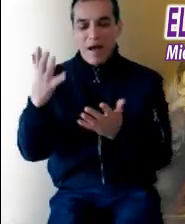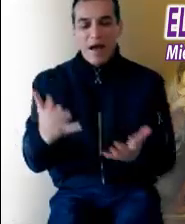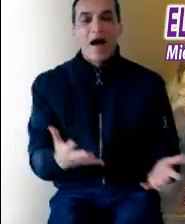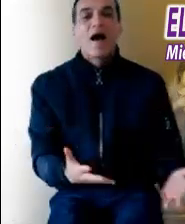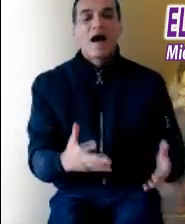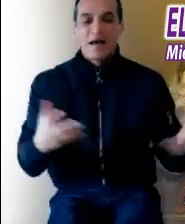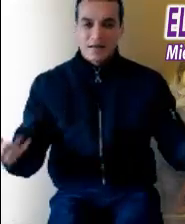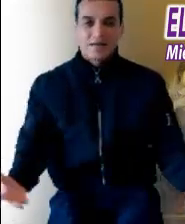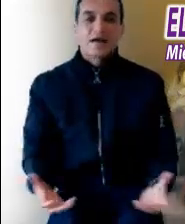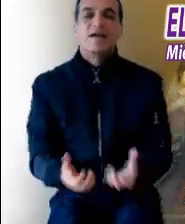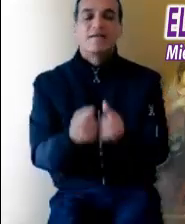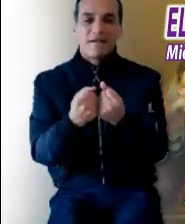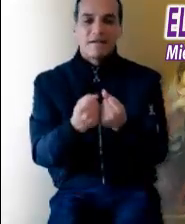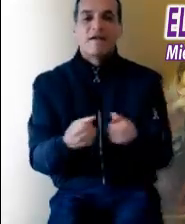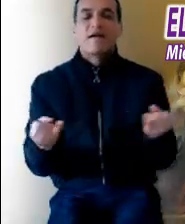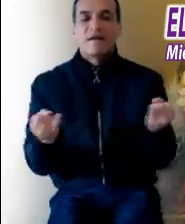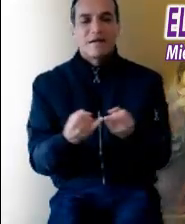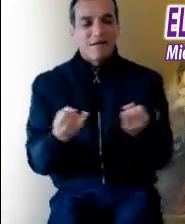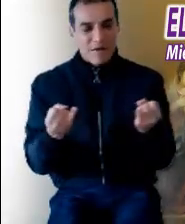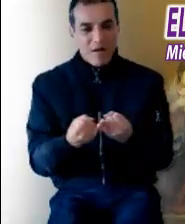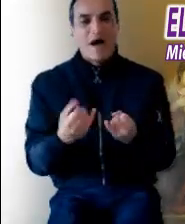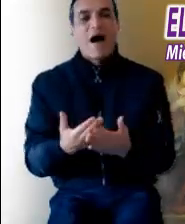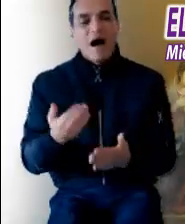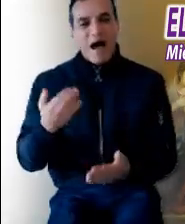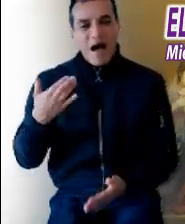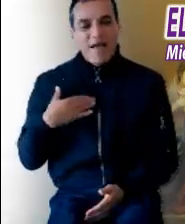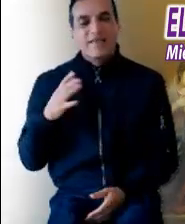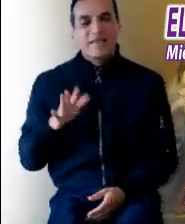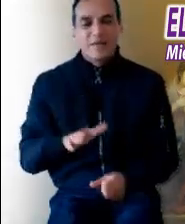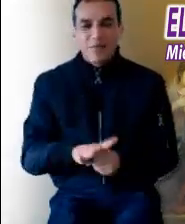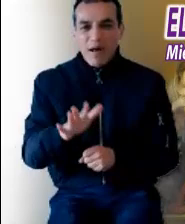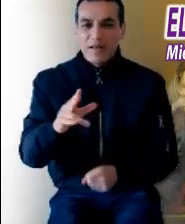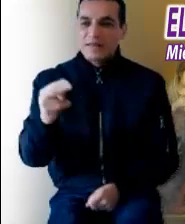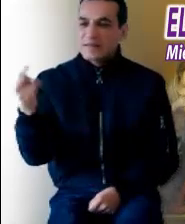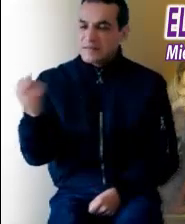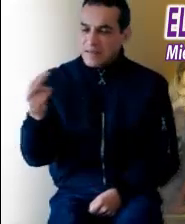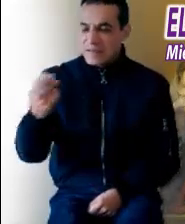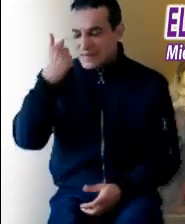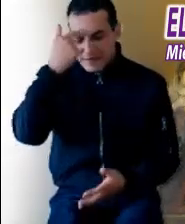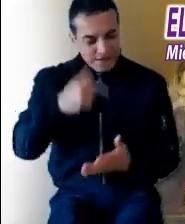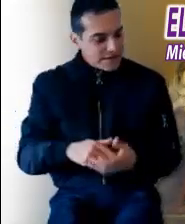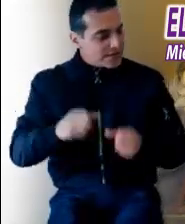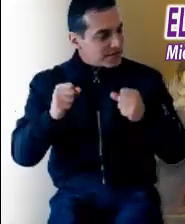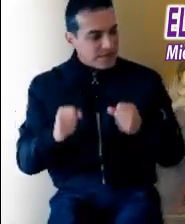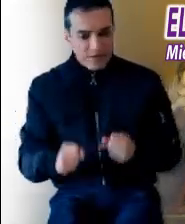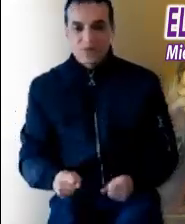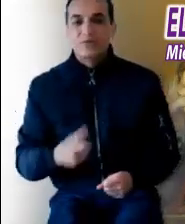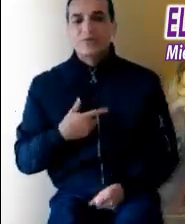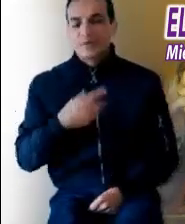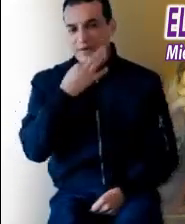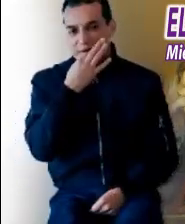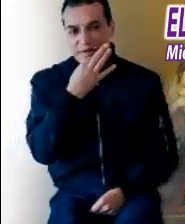Al mismo tiempo el relato pone en relieve, ya desde el inicio, la necesidad de creer en la palabra, de